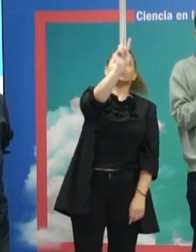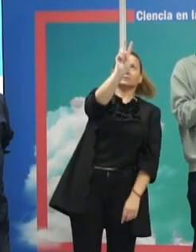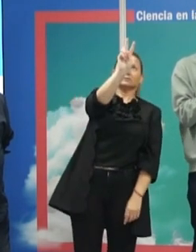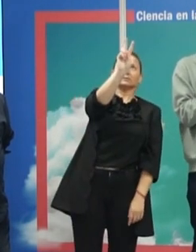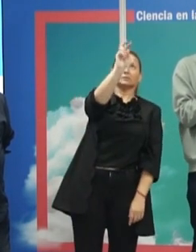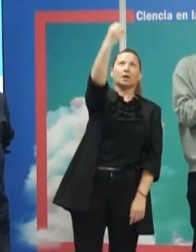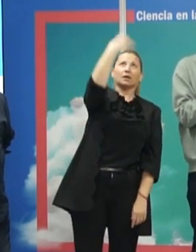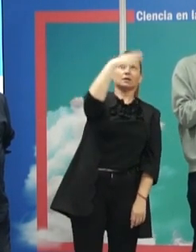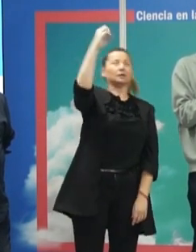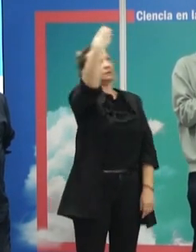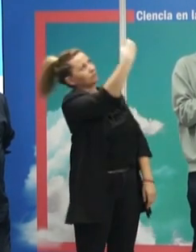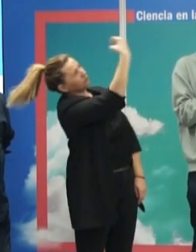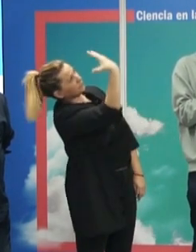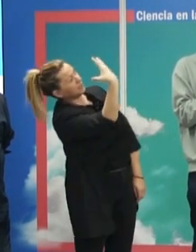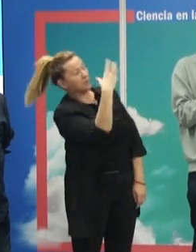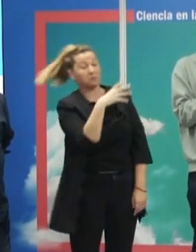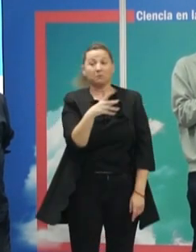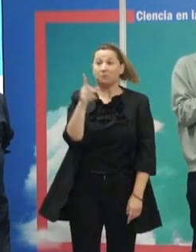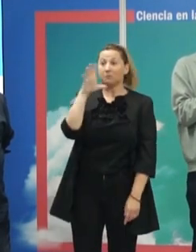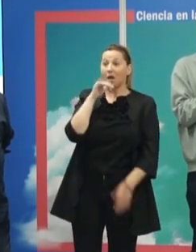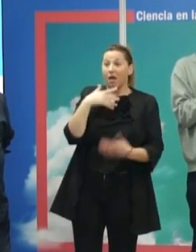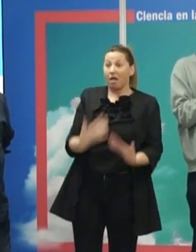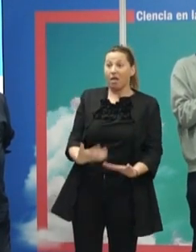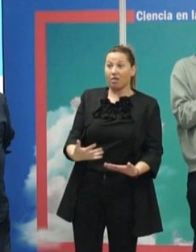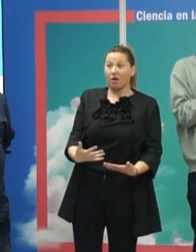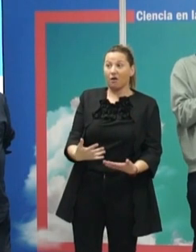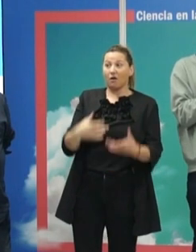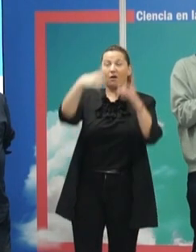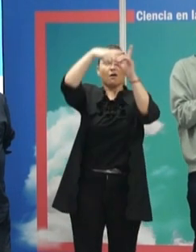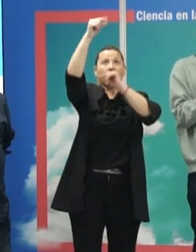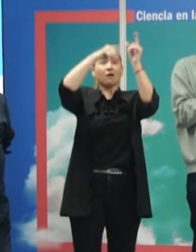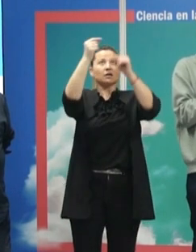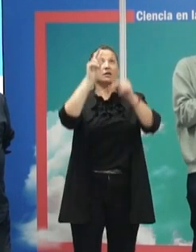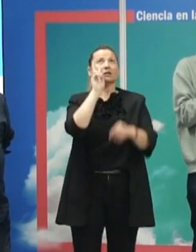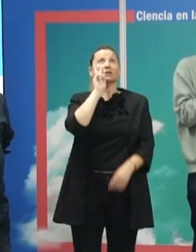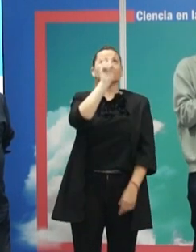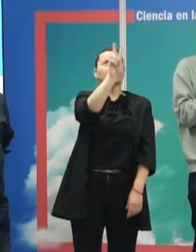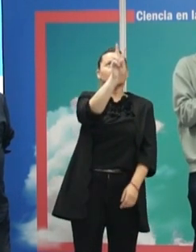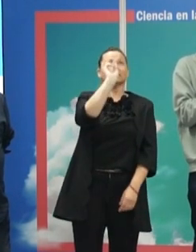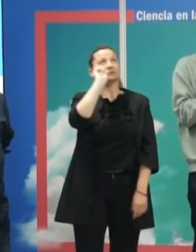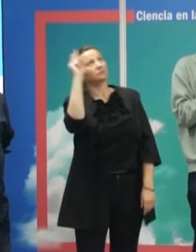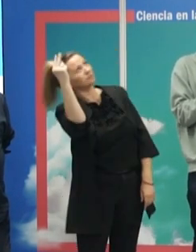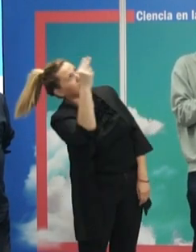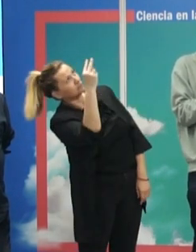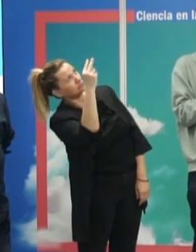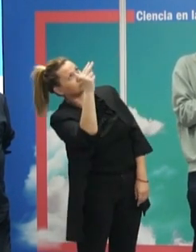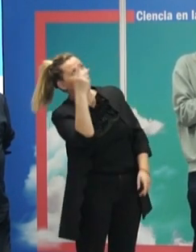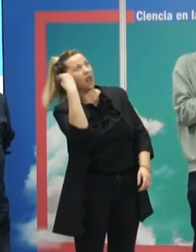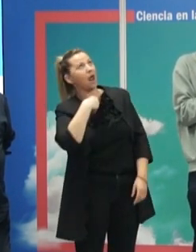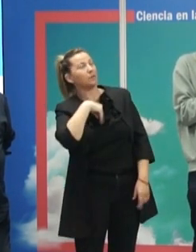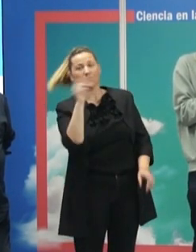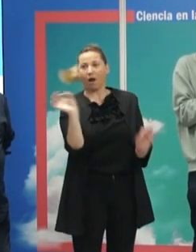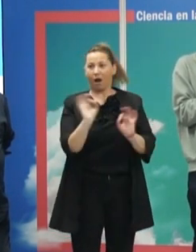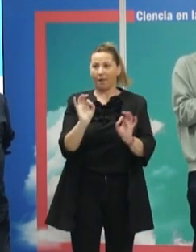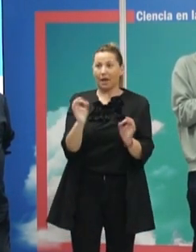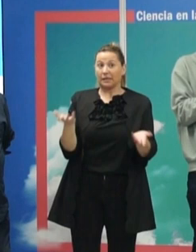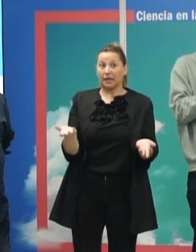y al día de hoy no hemos conseguido ver ninguna estrella digamos mirando en una dirección es la contraria entonces o bien el